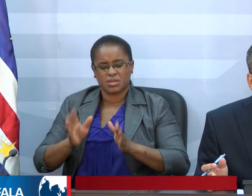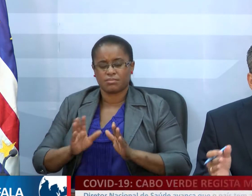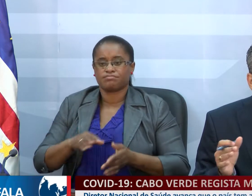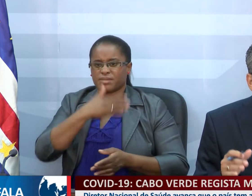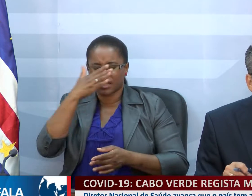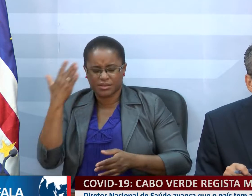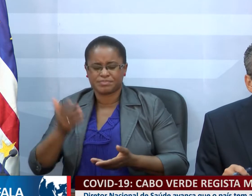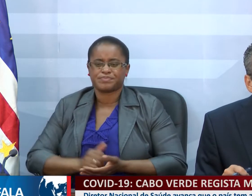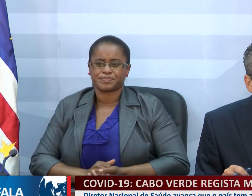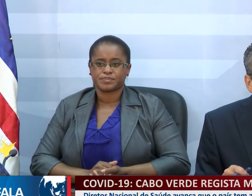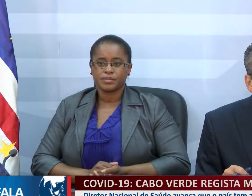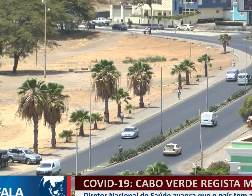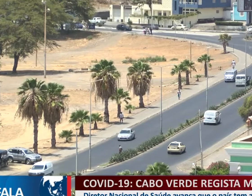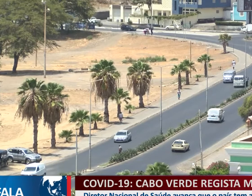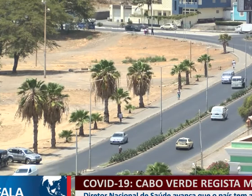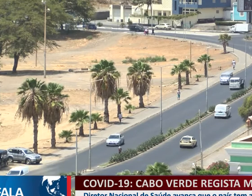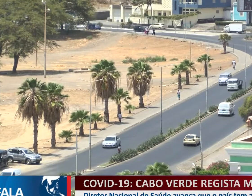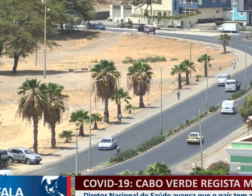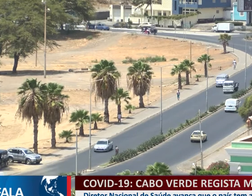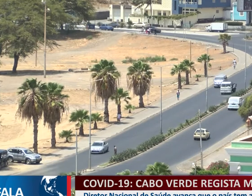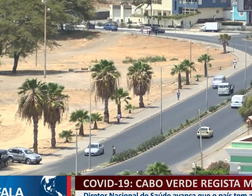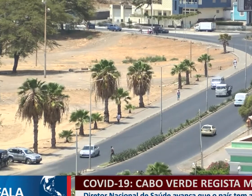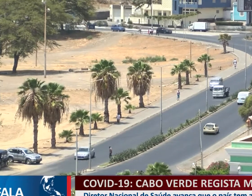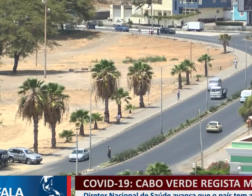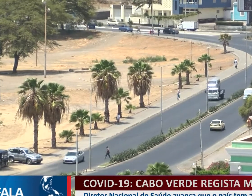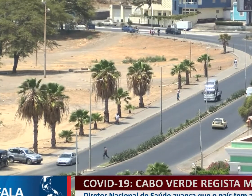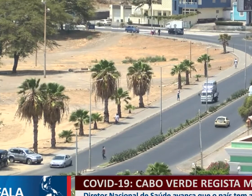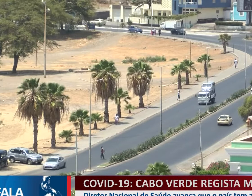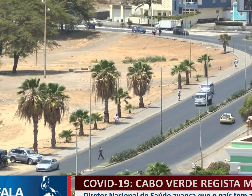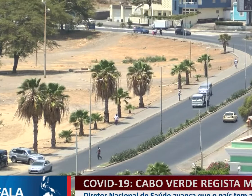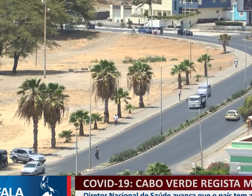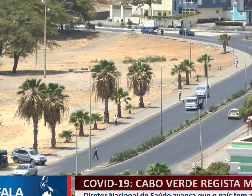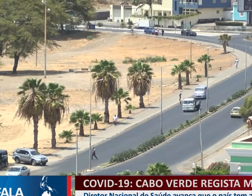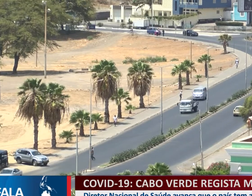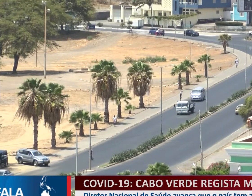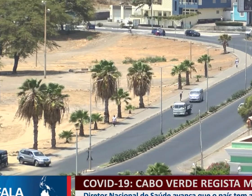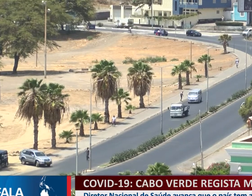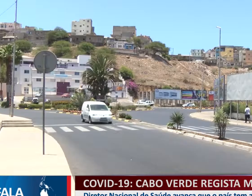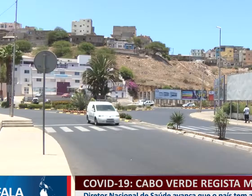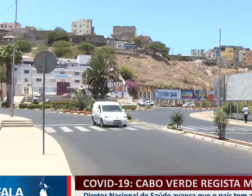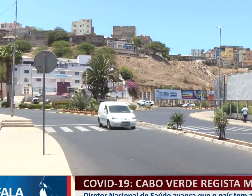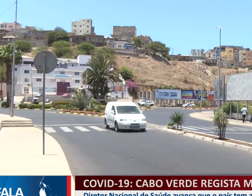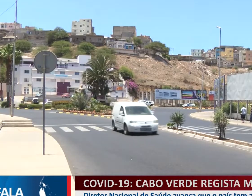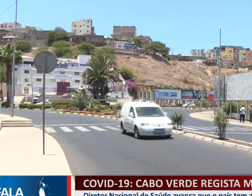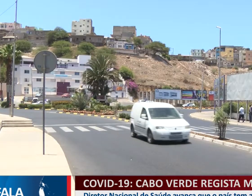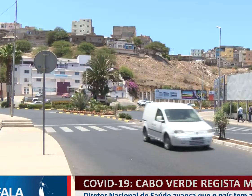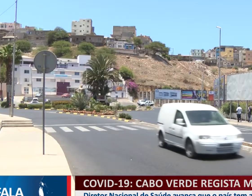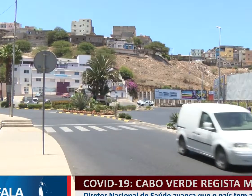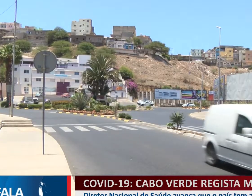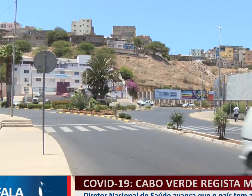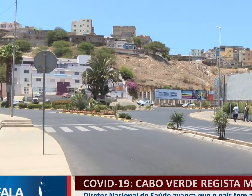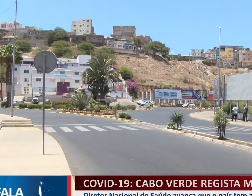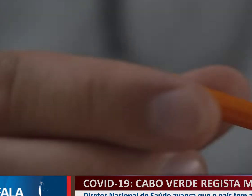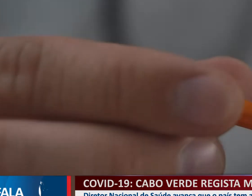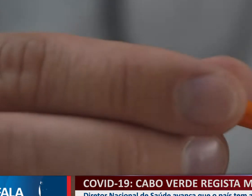Covid-19 no Conselho da Praia, foram identificados mais 14 contactos, dos quais foram feitas análises